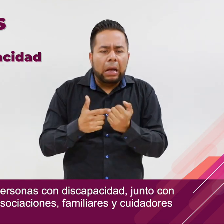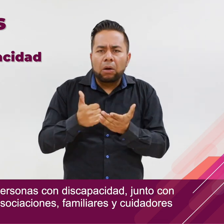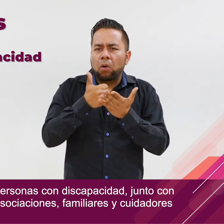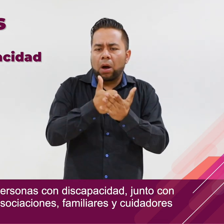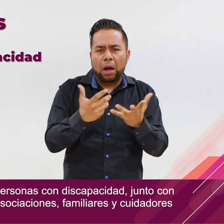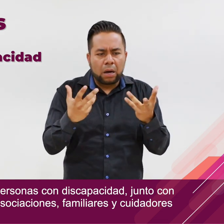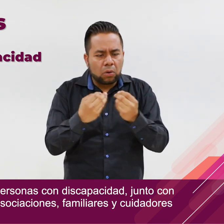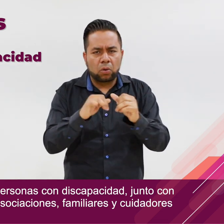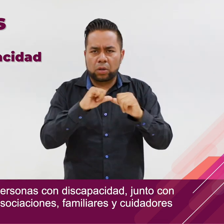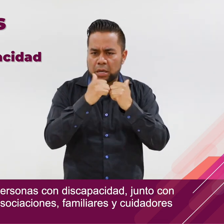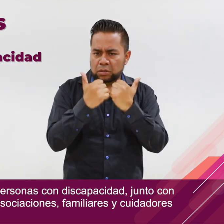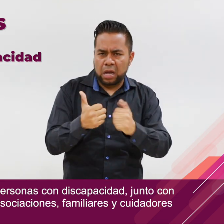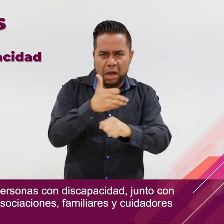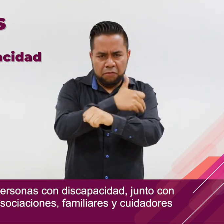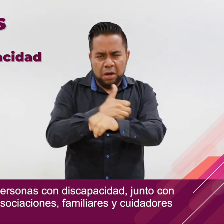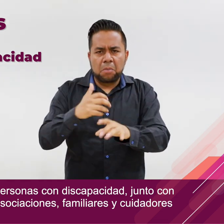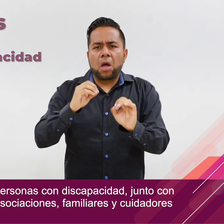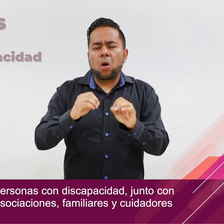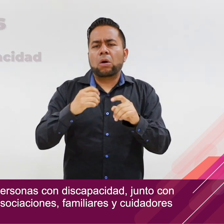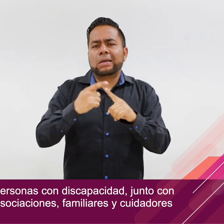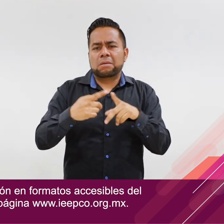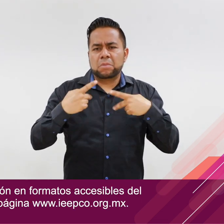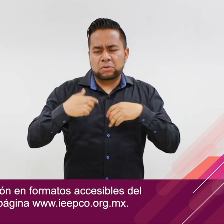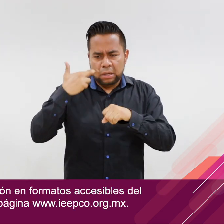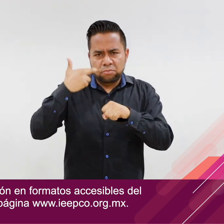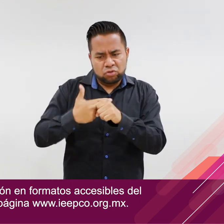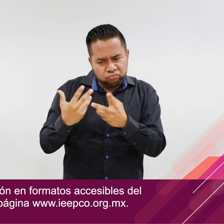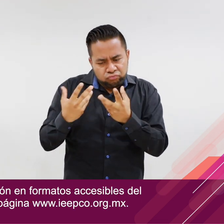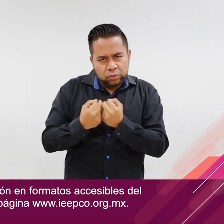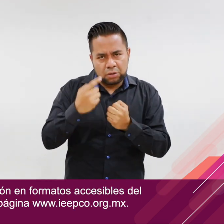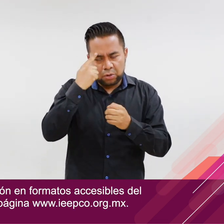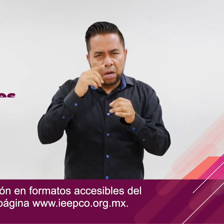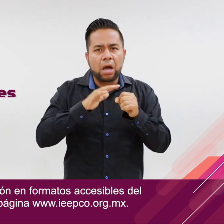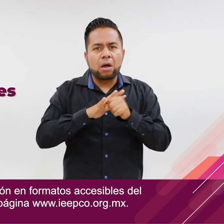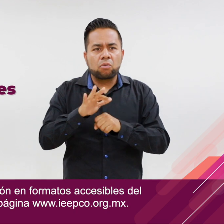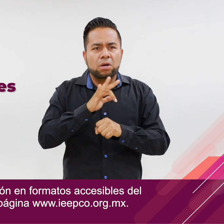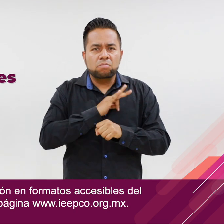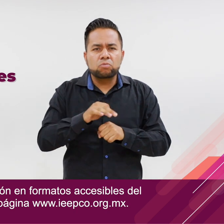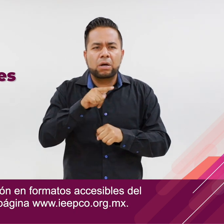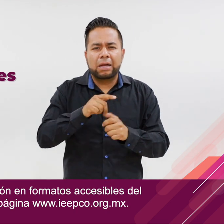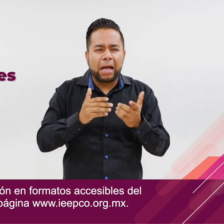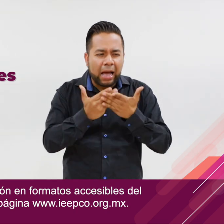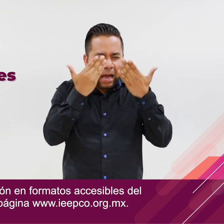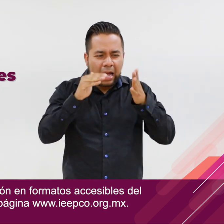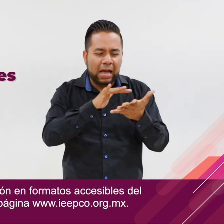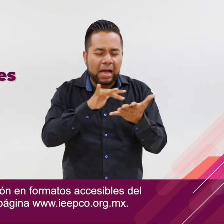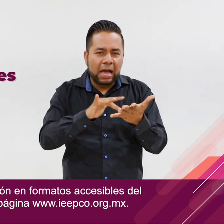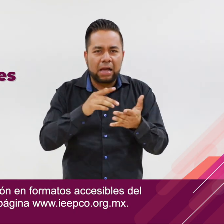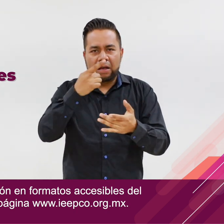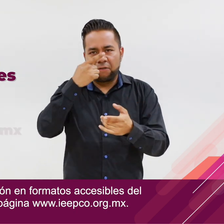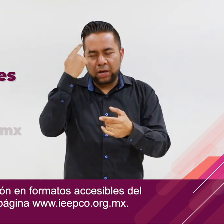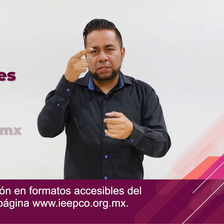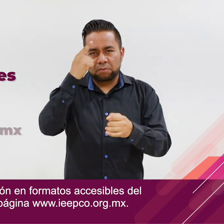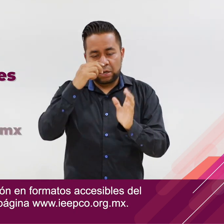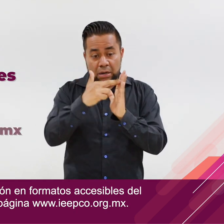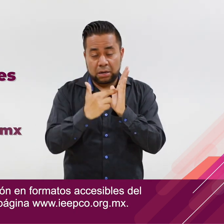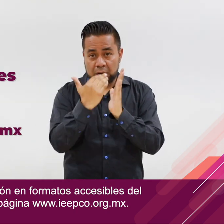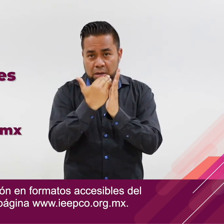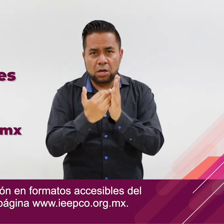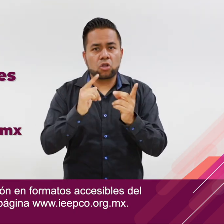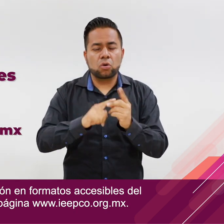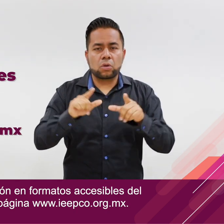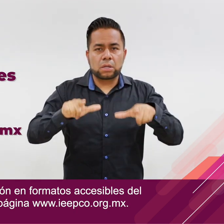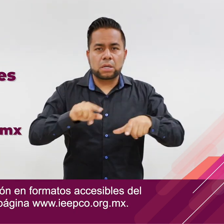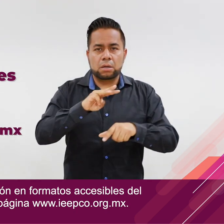asociaciones, familiares y cuidadores a consultar la versión en formatos accesibles del protocolo en la página